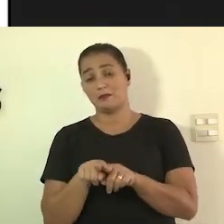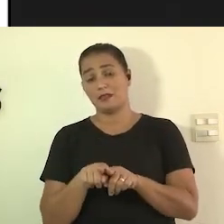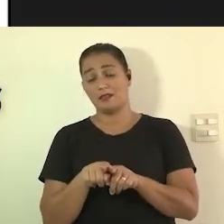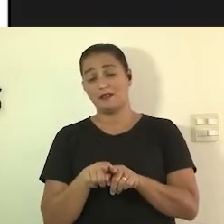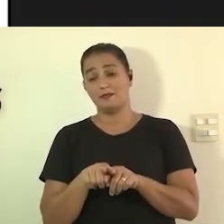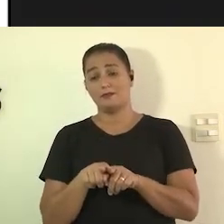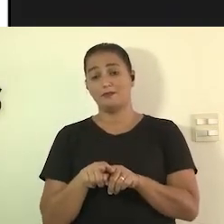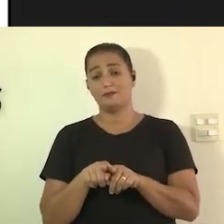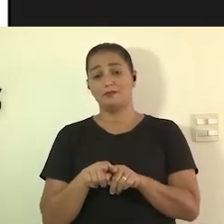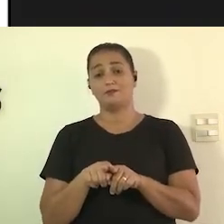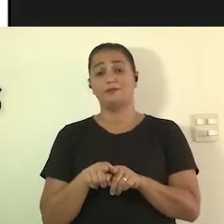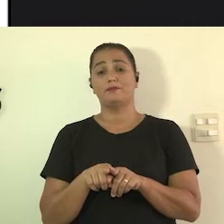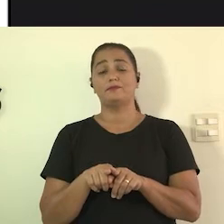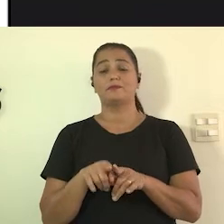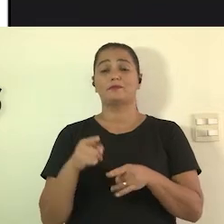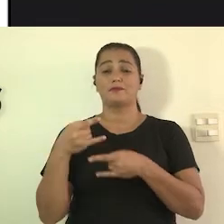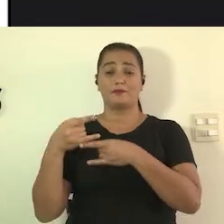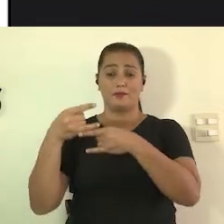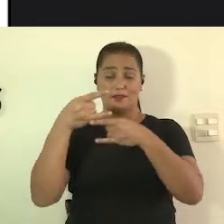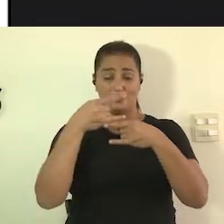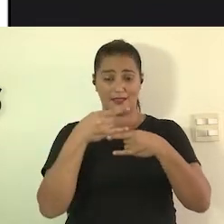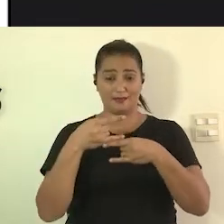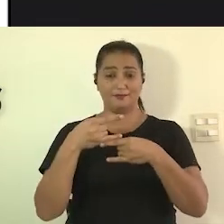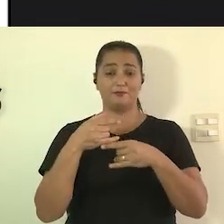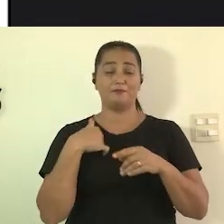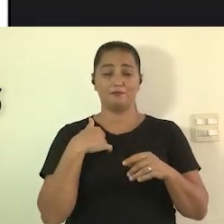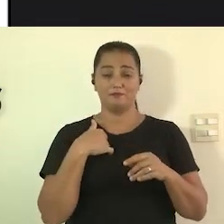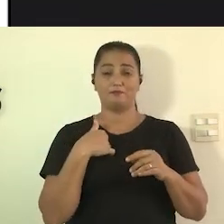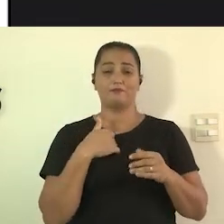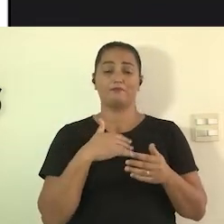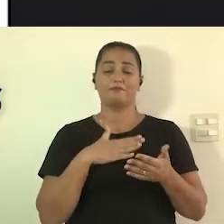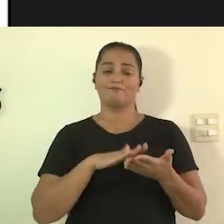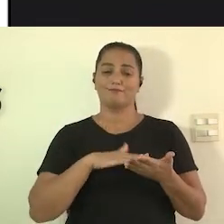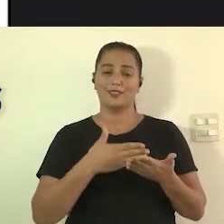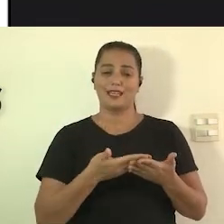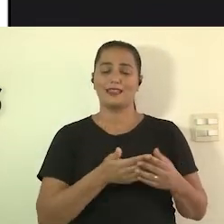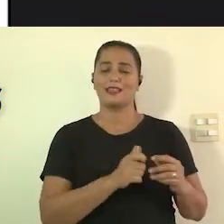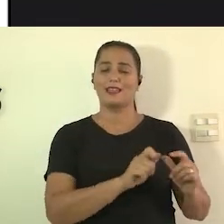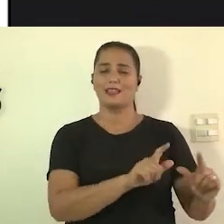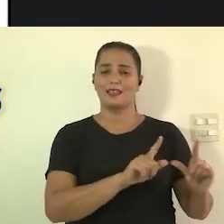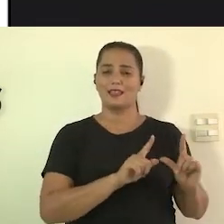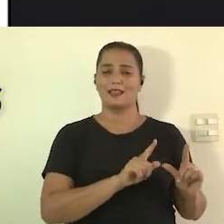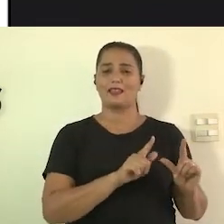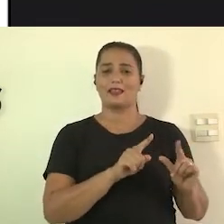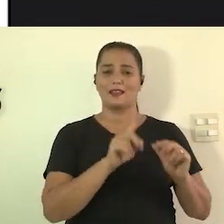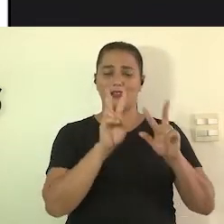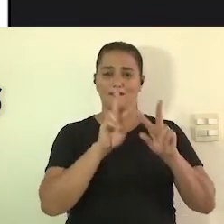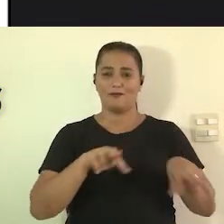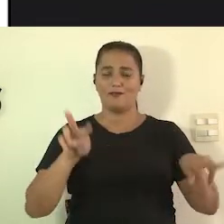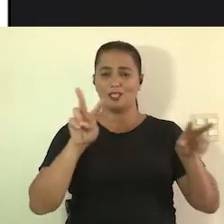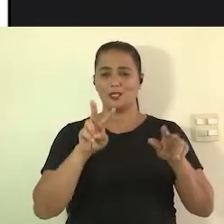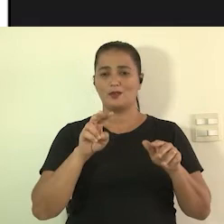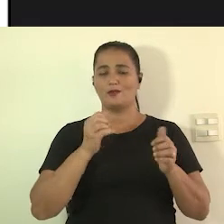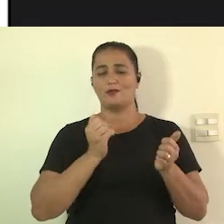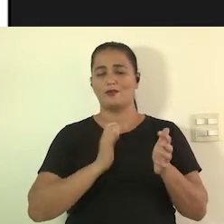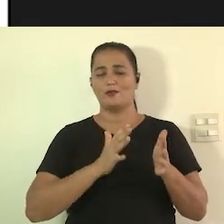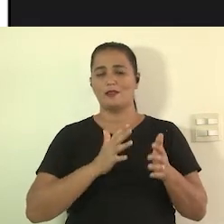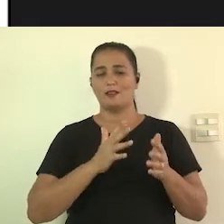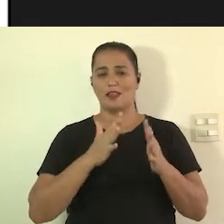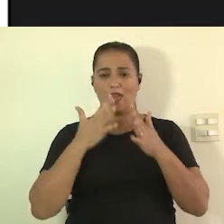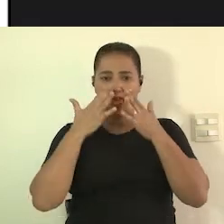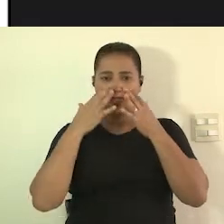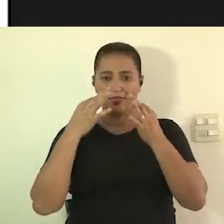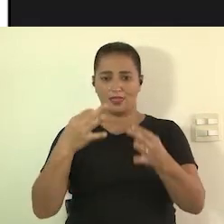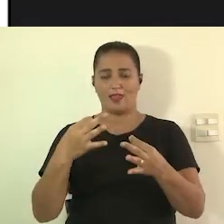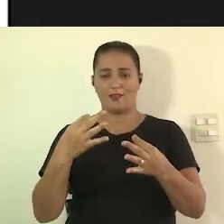de lives com janela de Libras não é porque a Libras é algo muito visual que chama